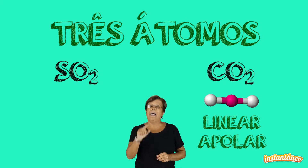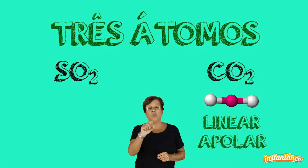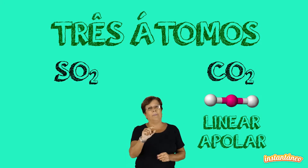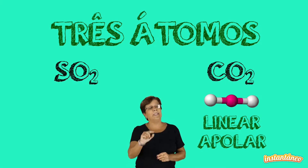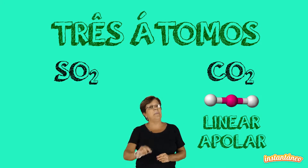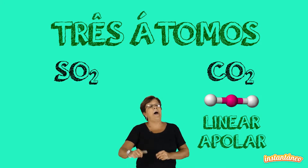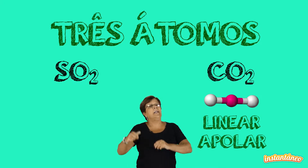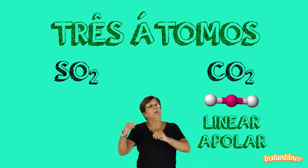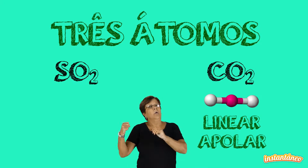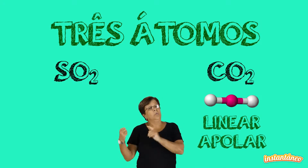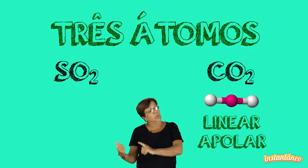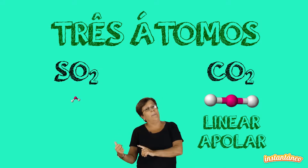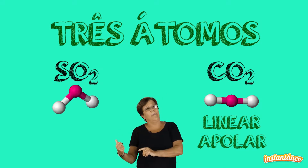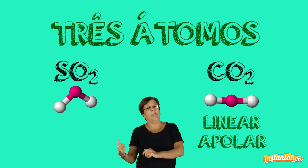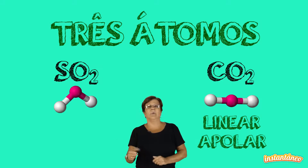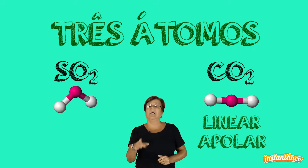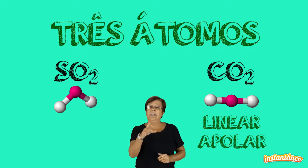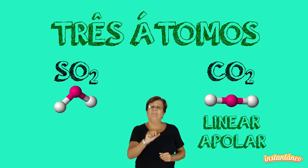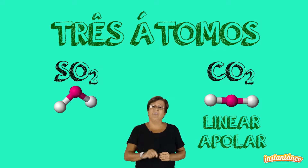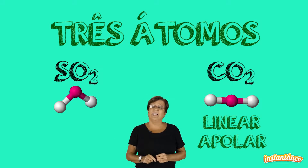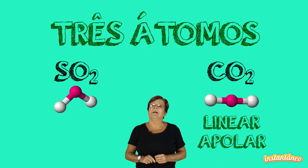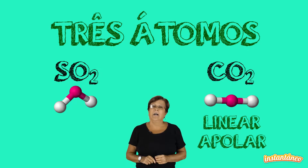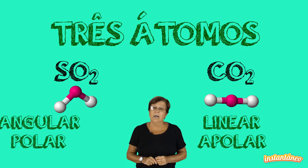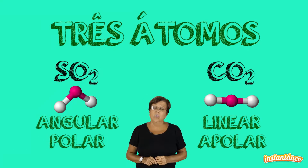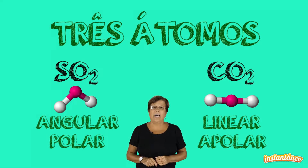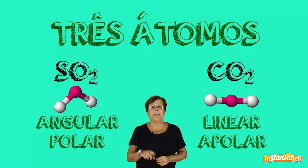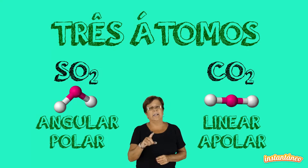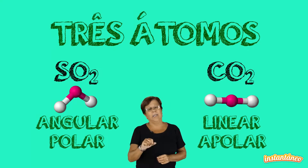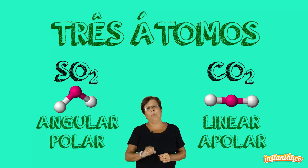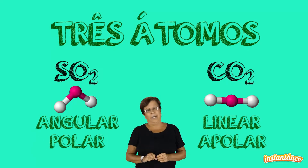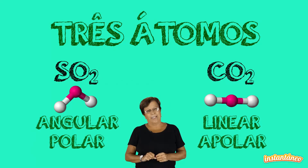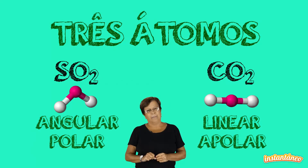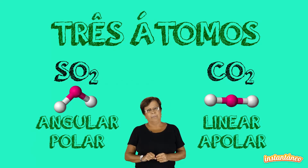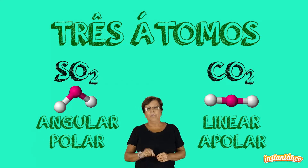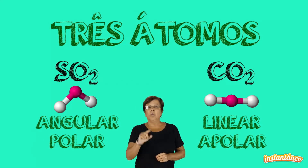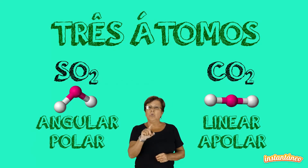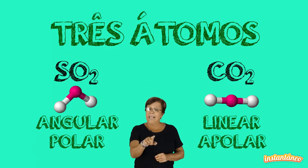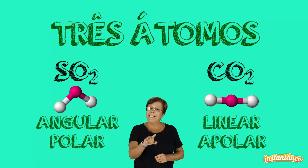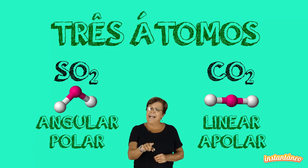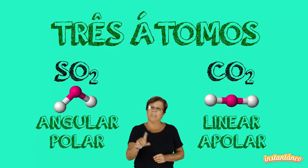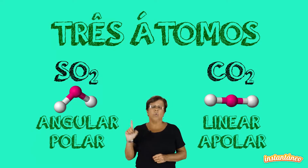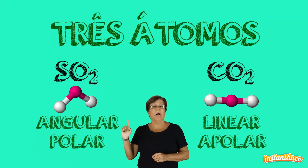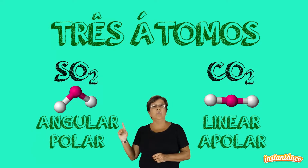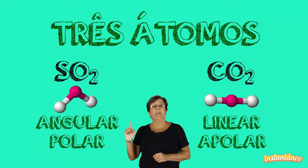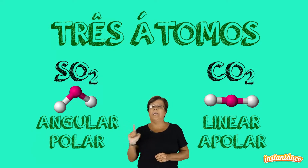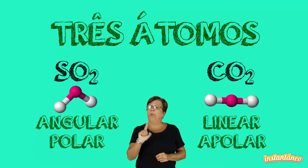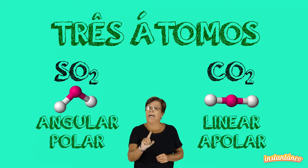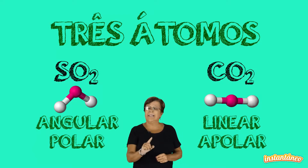A sobra desse par dobra a molécula, que fica angular e polar. Nesse caso, angular e polar,